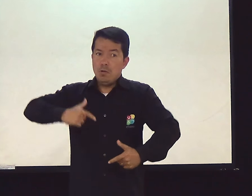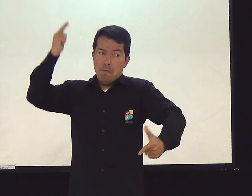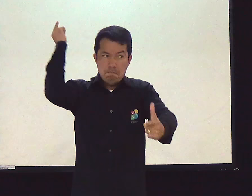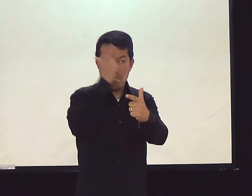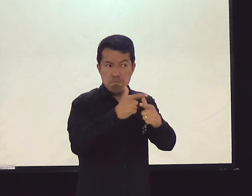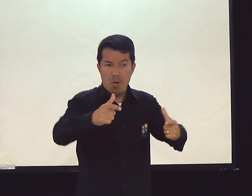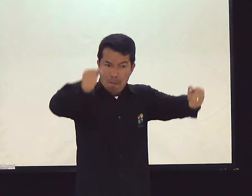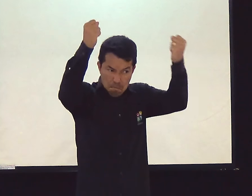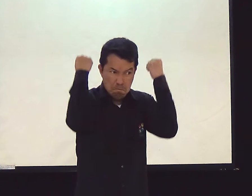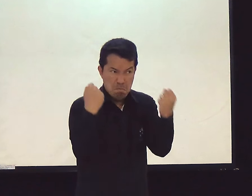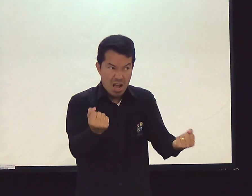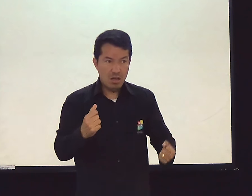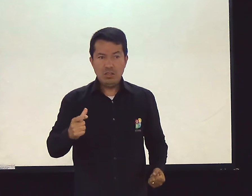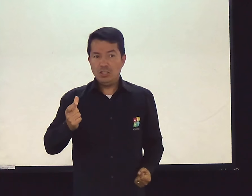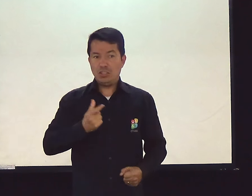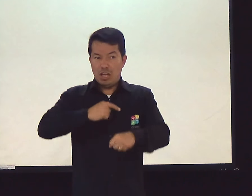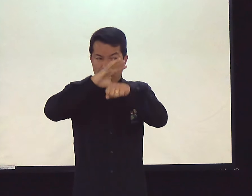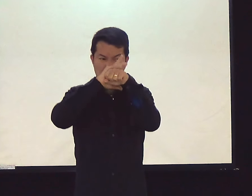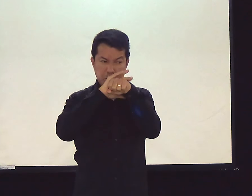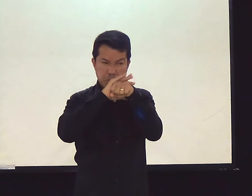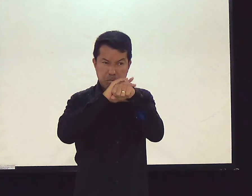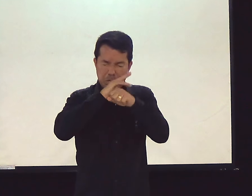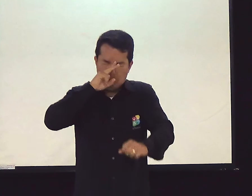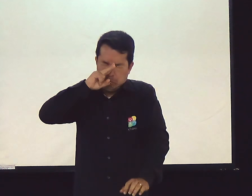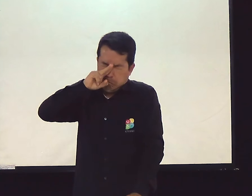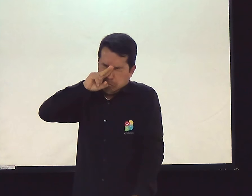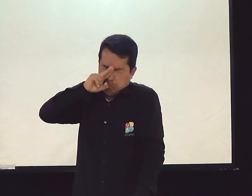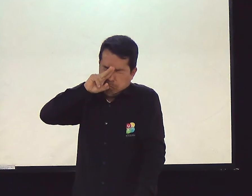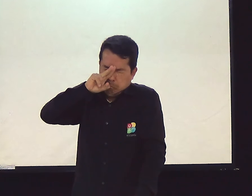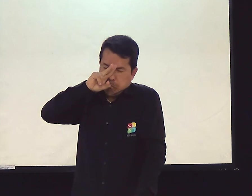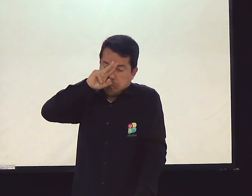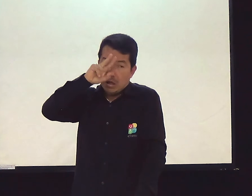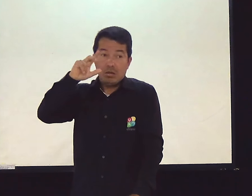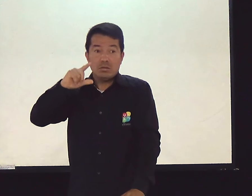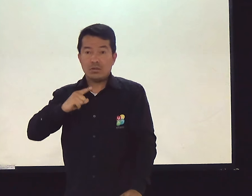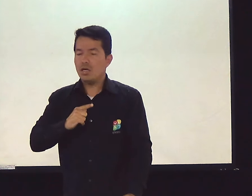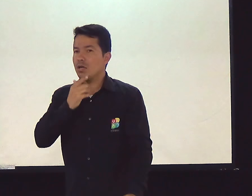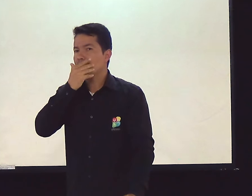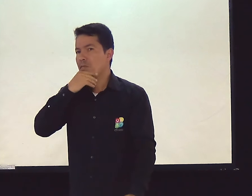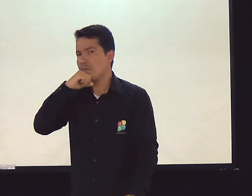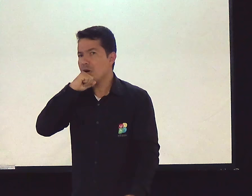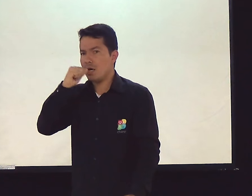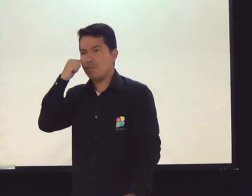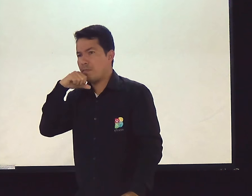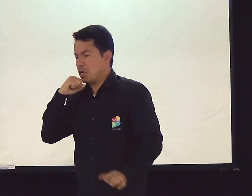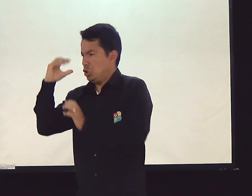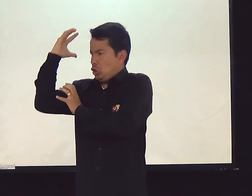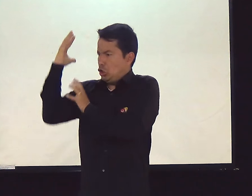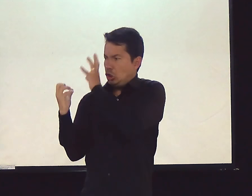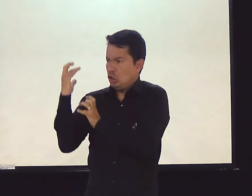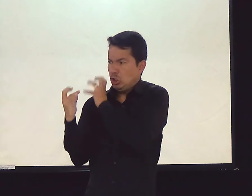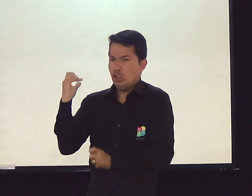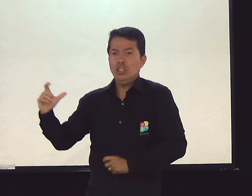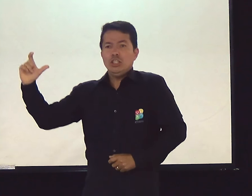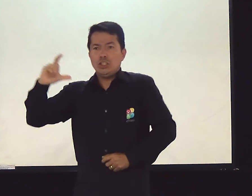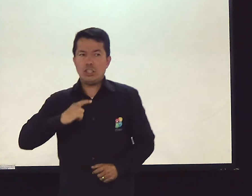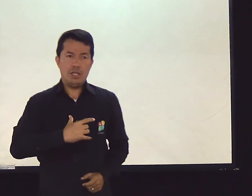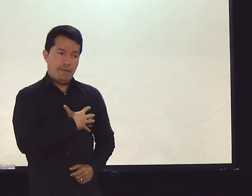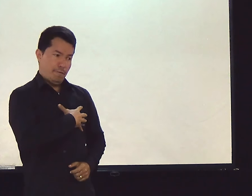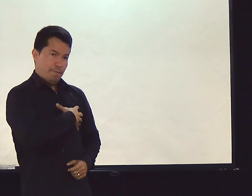Chegará um dia. E vai acontecer tribulação. E vai ter doença. E o bicho vai pegar. Os pais vão brigar com os